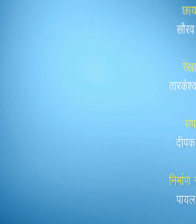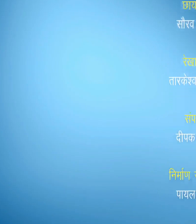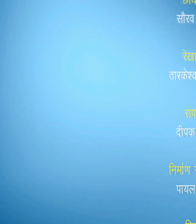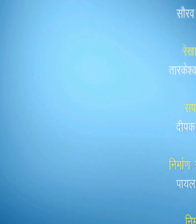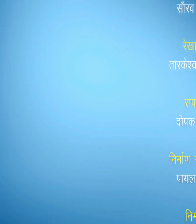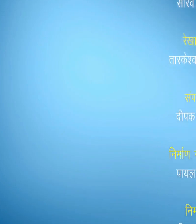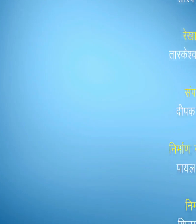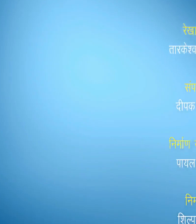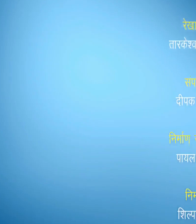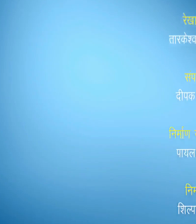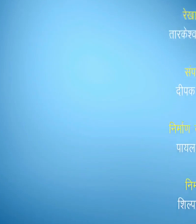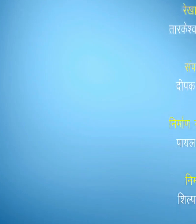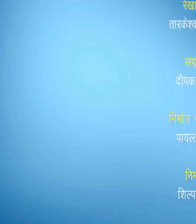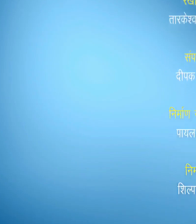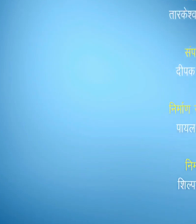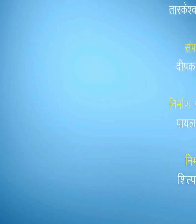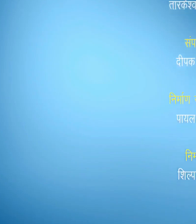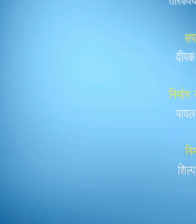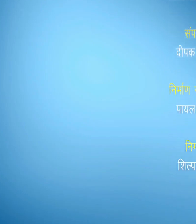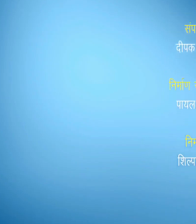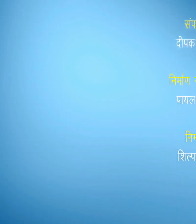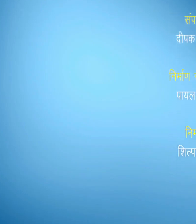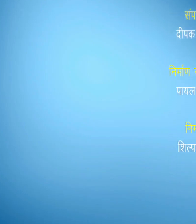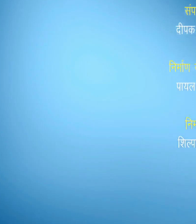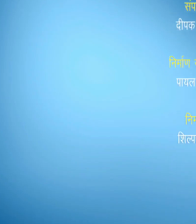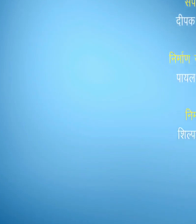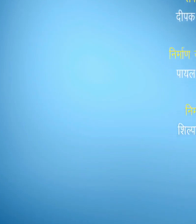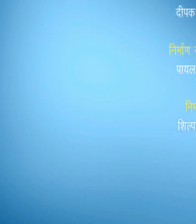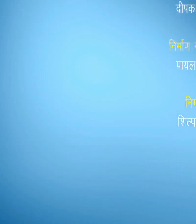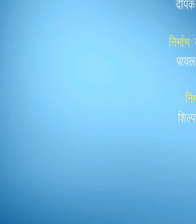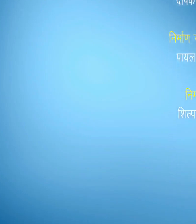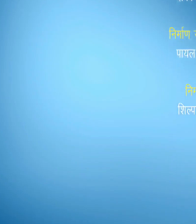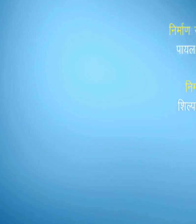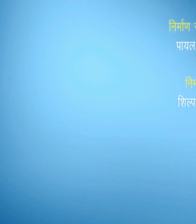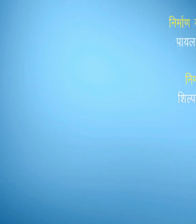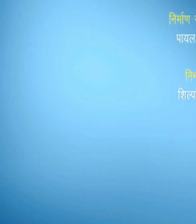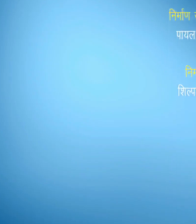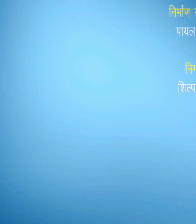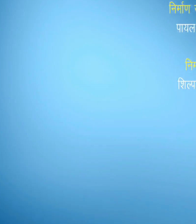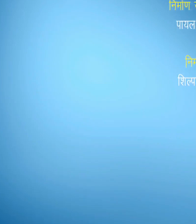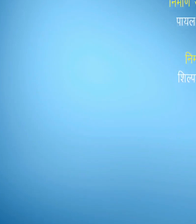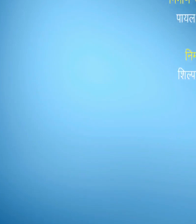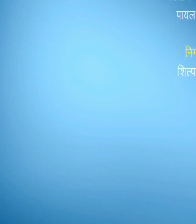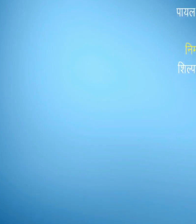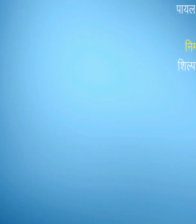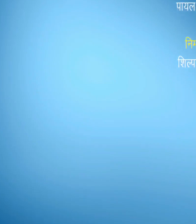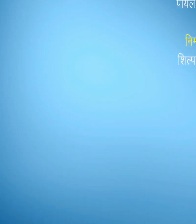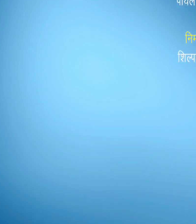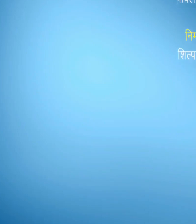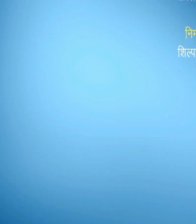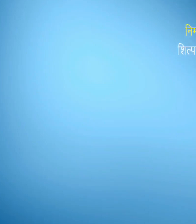जगे लेड़ बॉक्स परहें कहां मिल